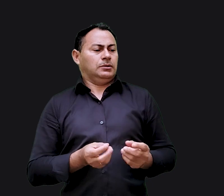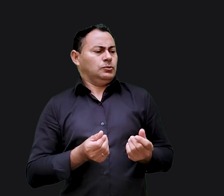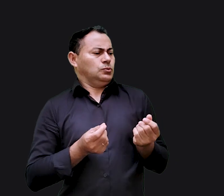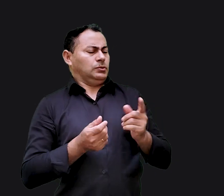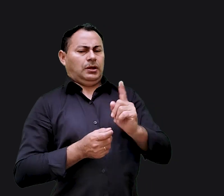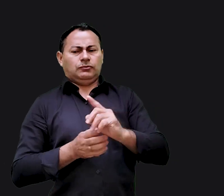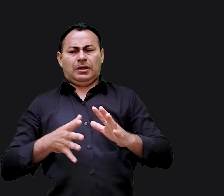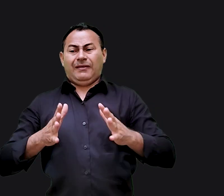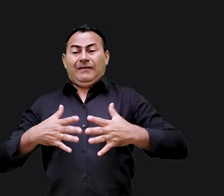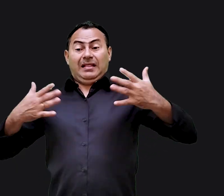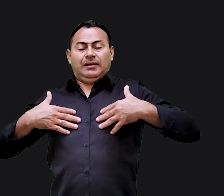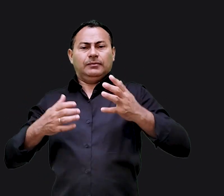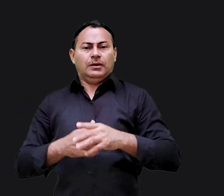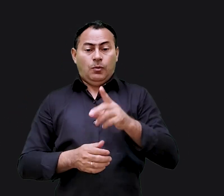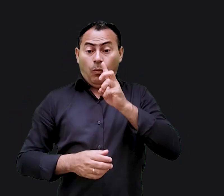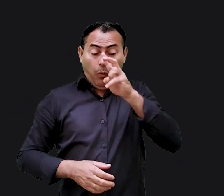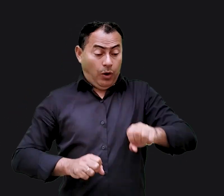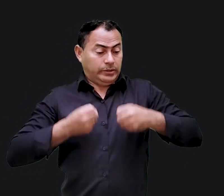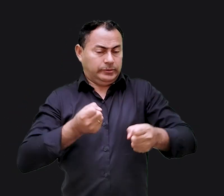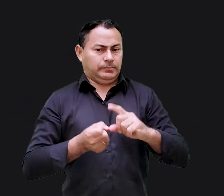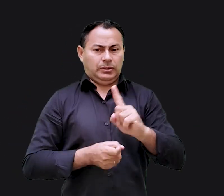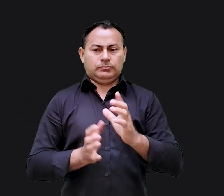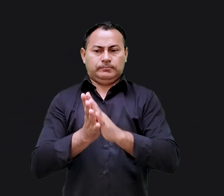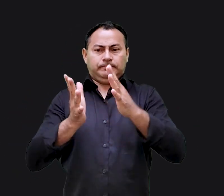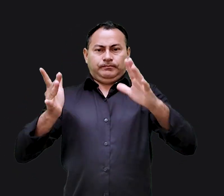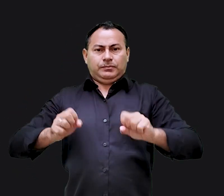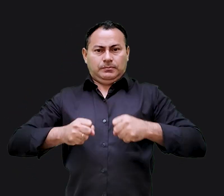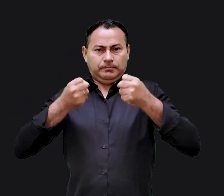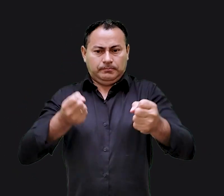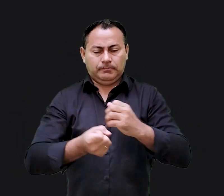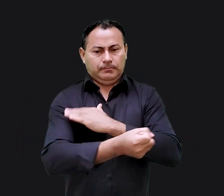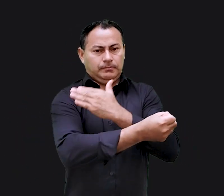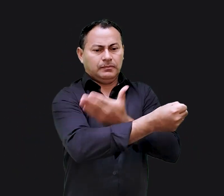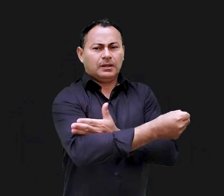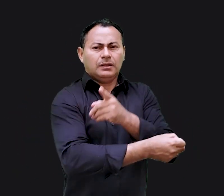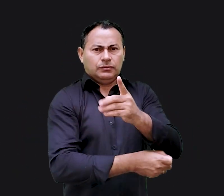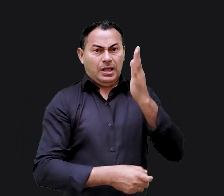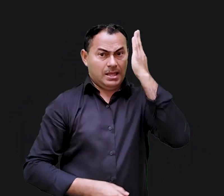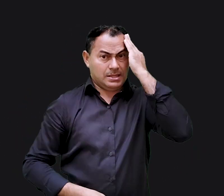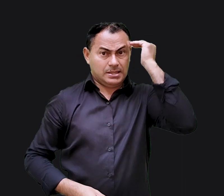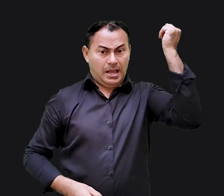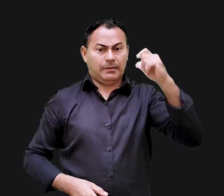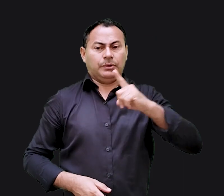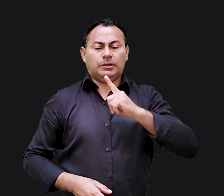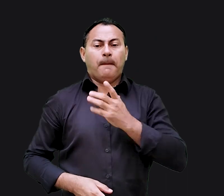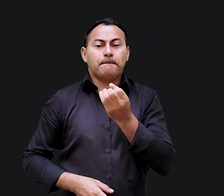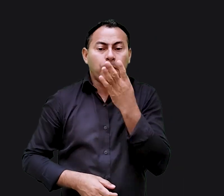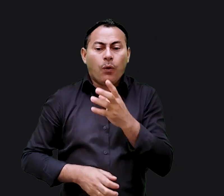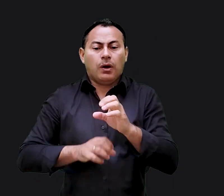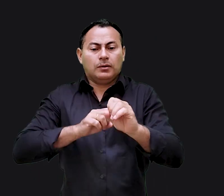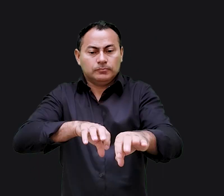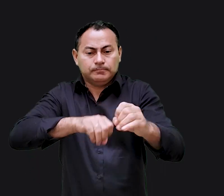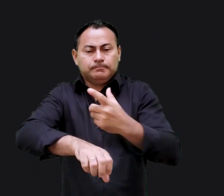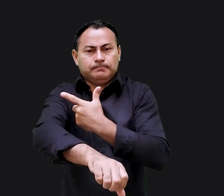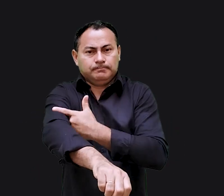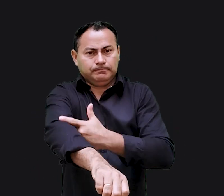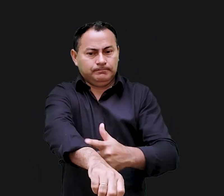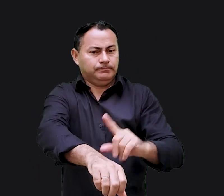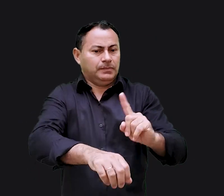riquezas. Se você é forte, não se glorie na sua força. Se você é sábio ou teve boa educação,